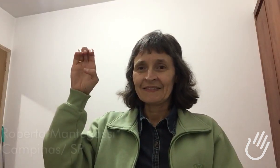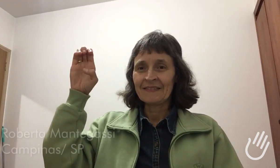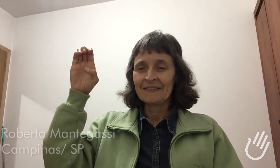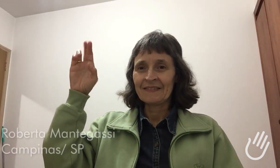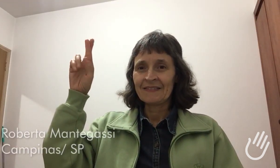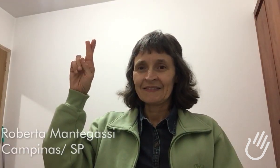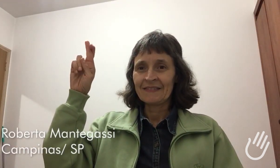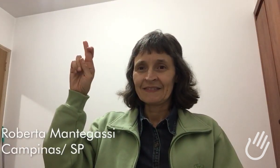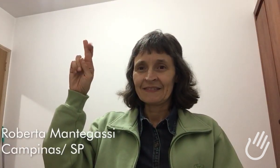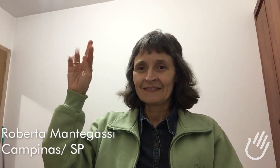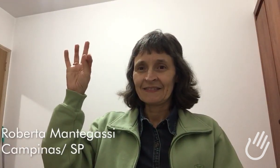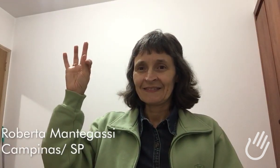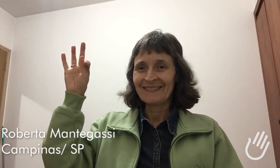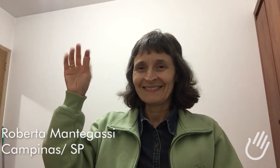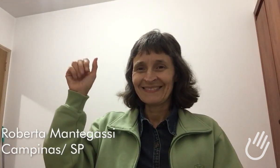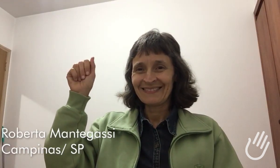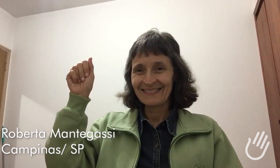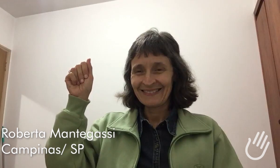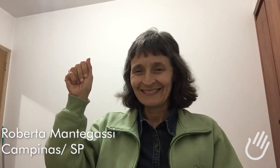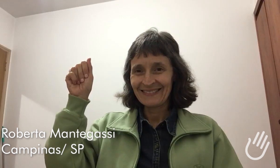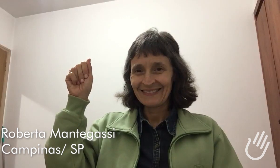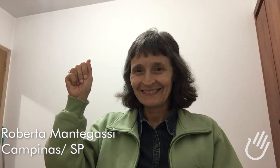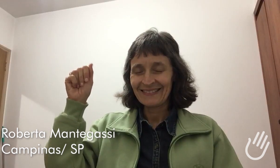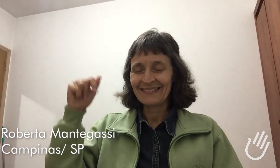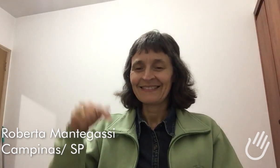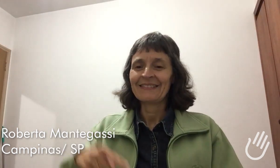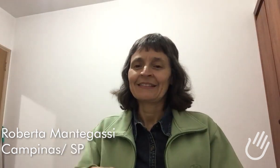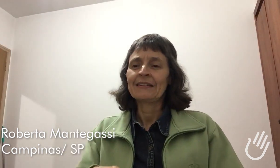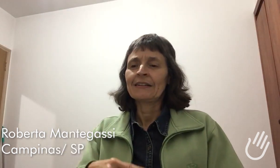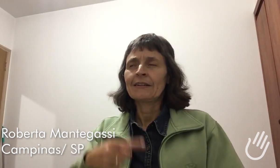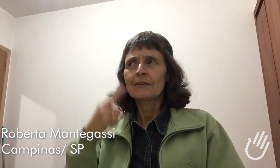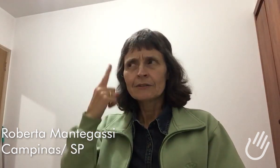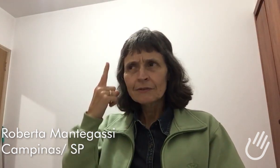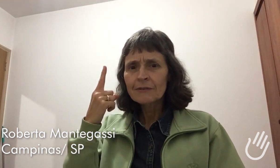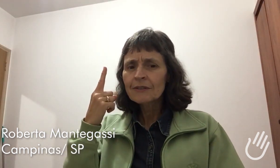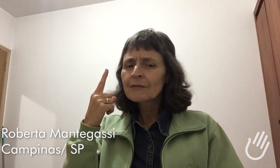Olá, tudo bem com você? O meu nome é Roberta.